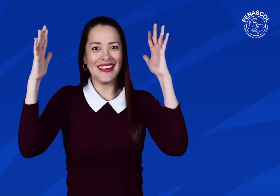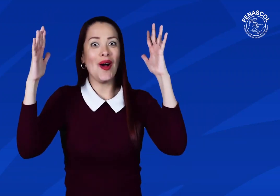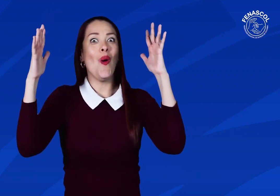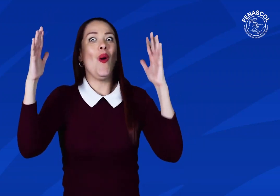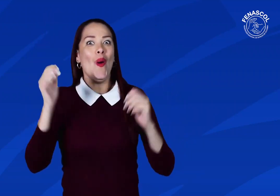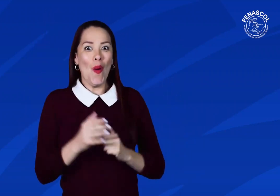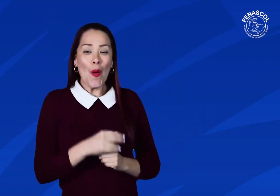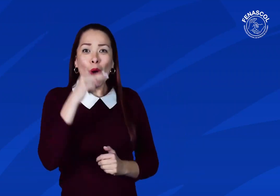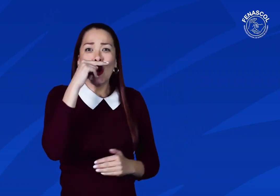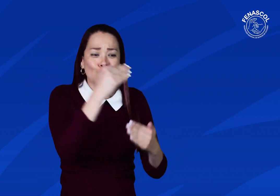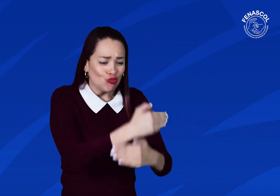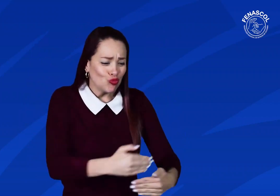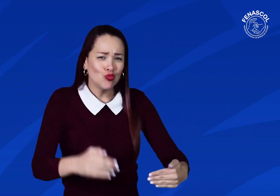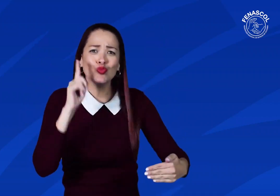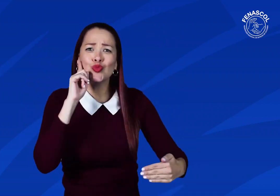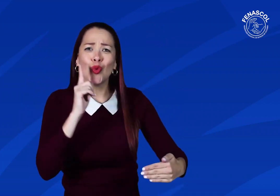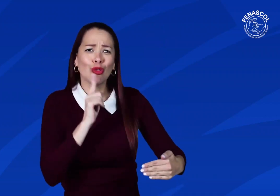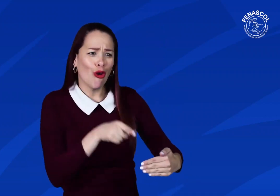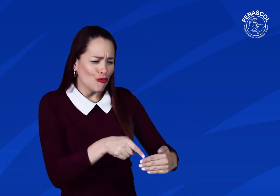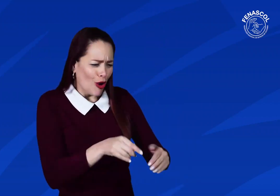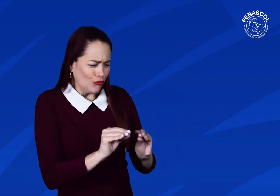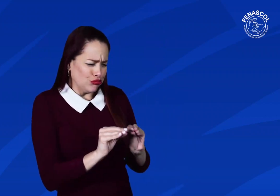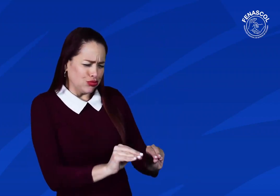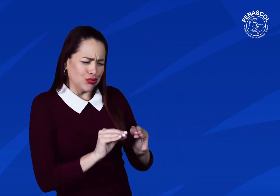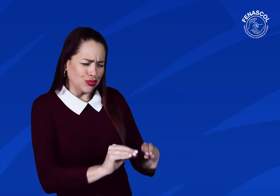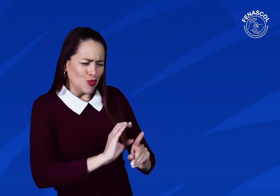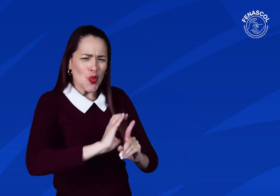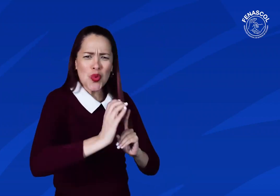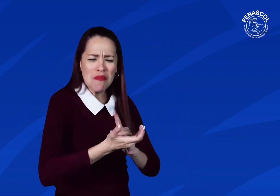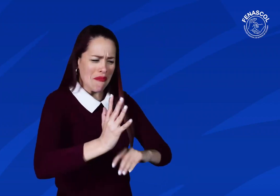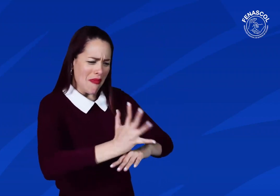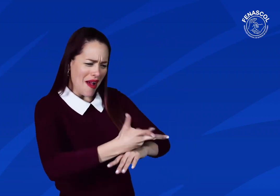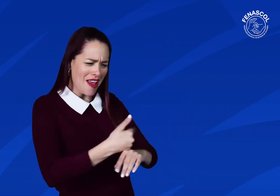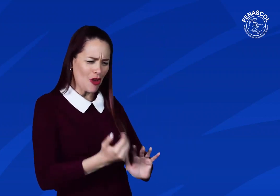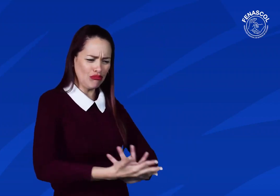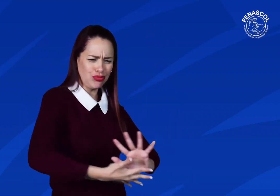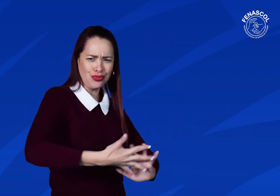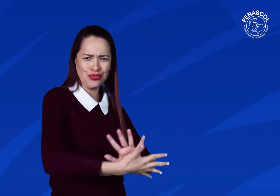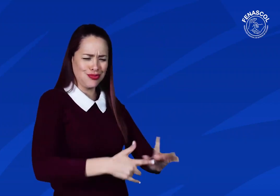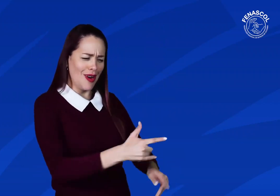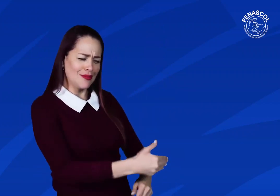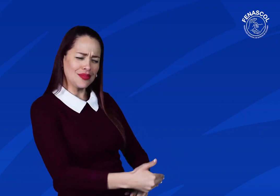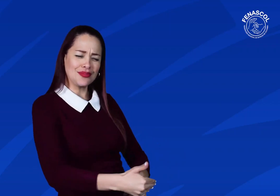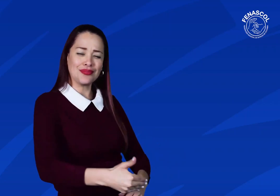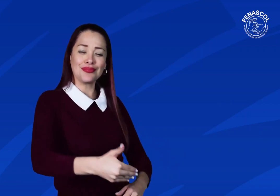celebra que desde la infancia a las personas sordas se les ha formado en diferentes aspectos como cultura,